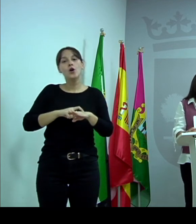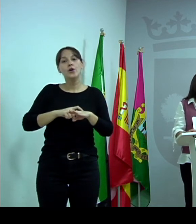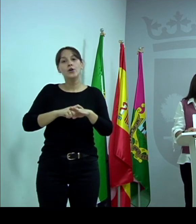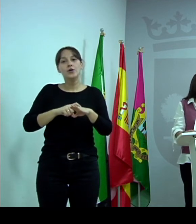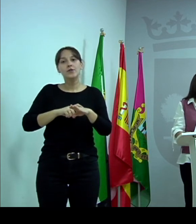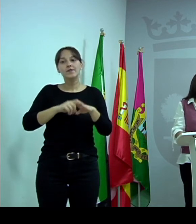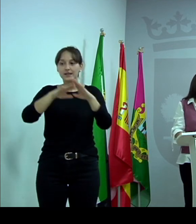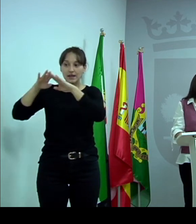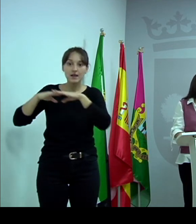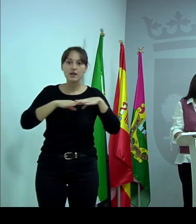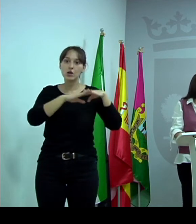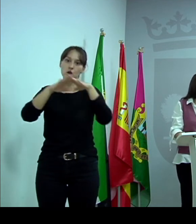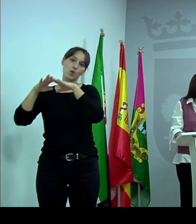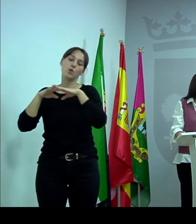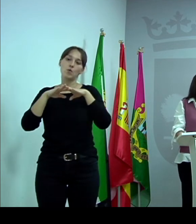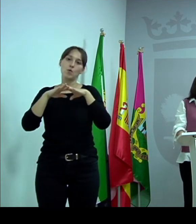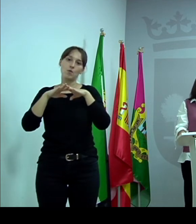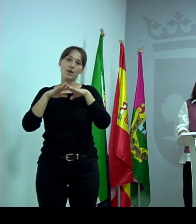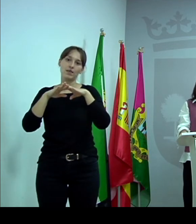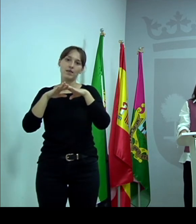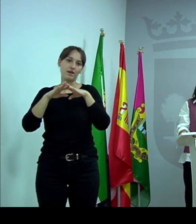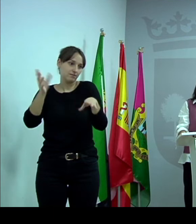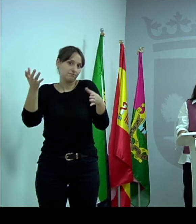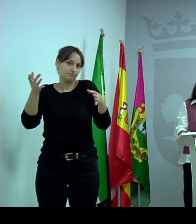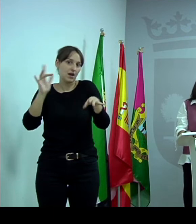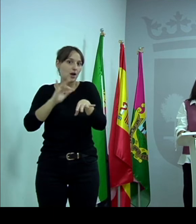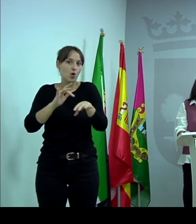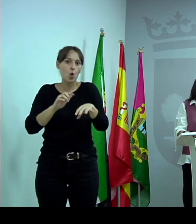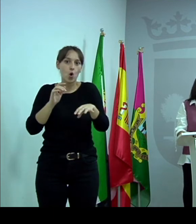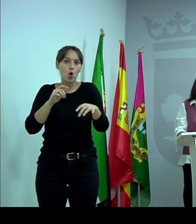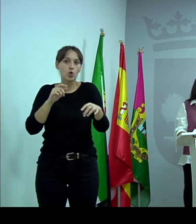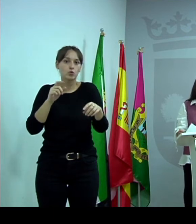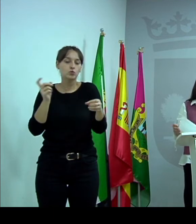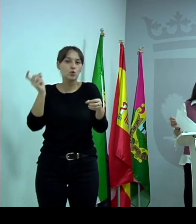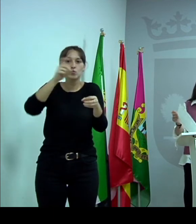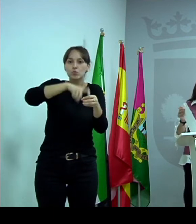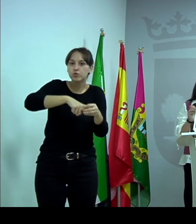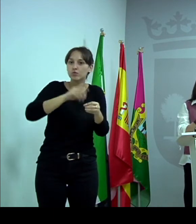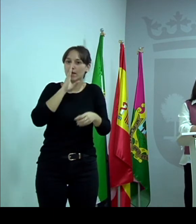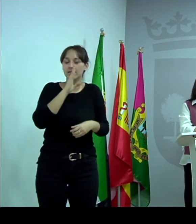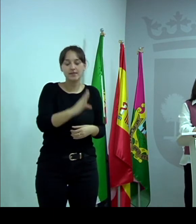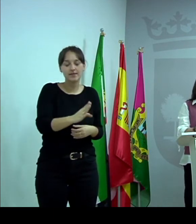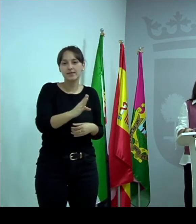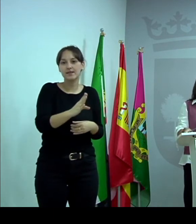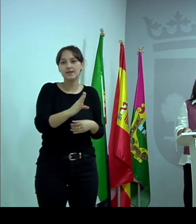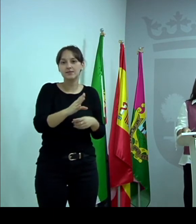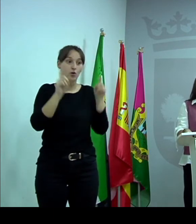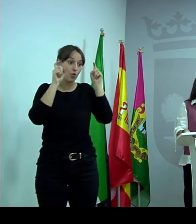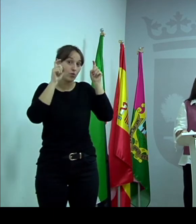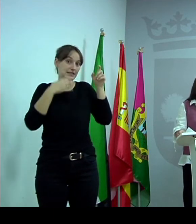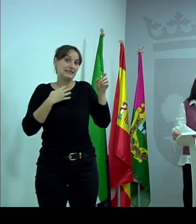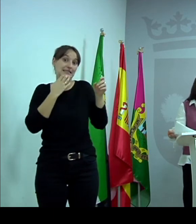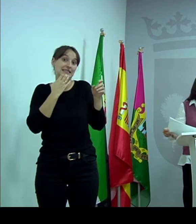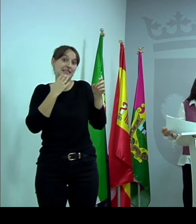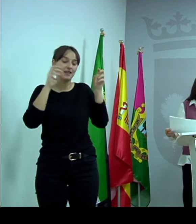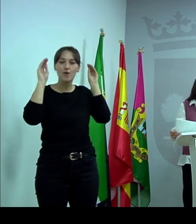personas que estarían formando y que entraran en esta plataforma. Os explico cómo va a ser el ámbito